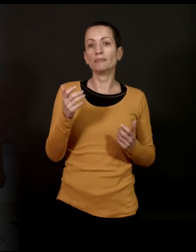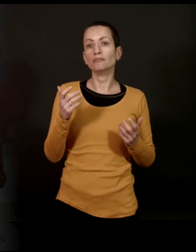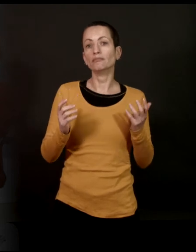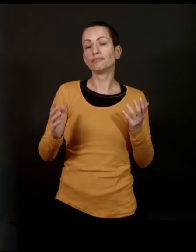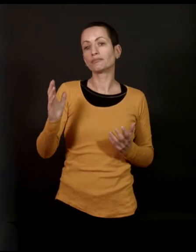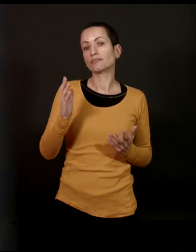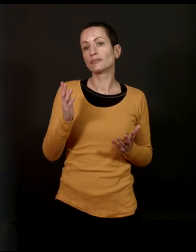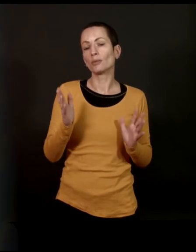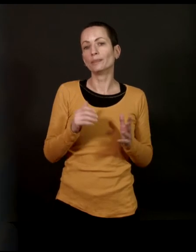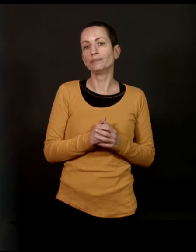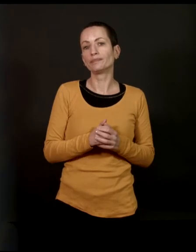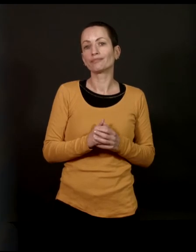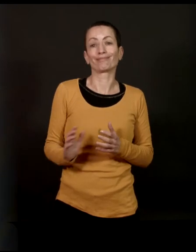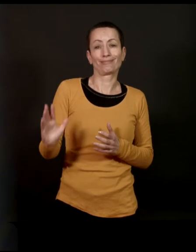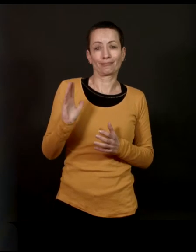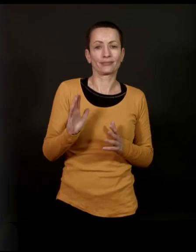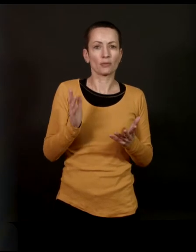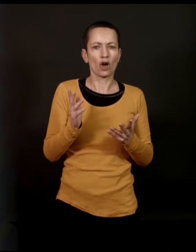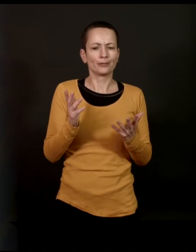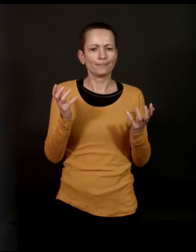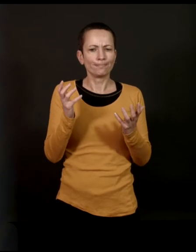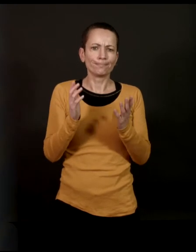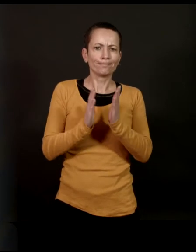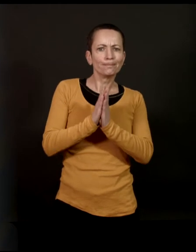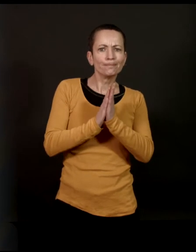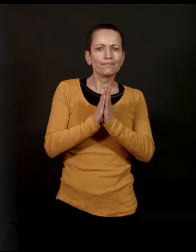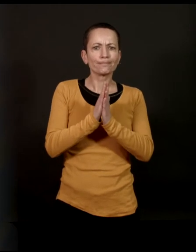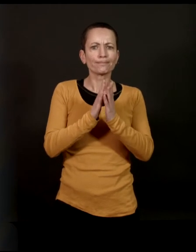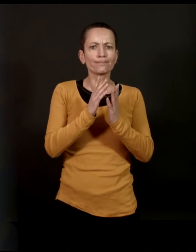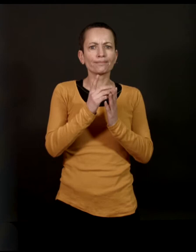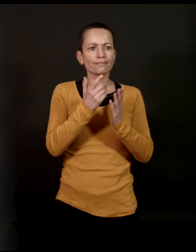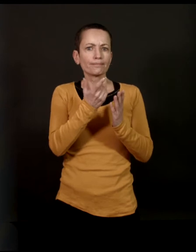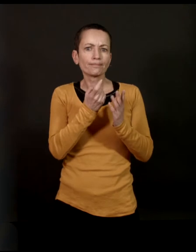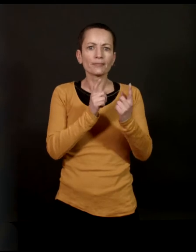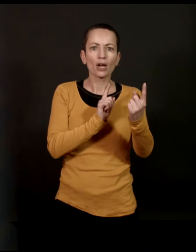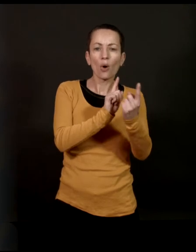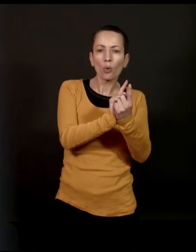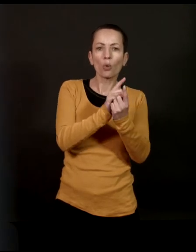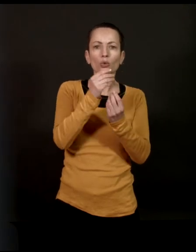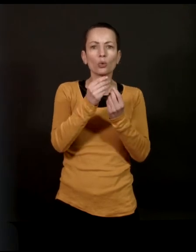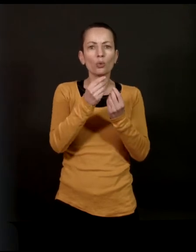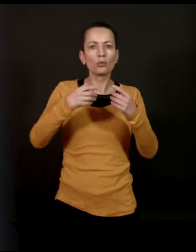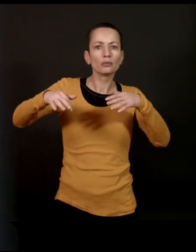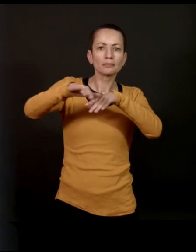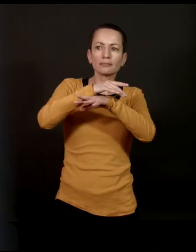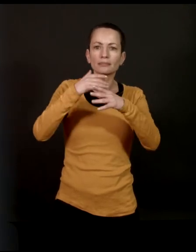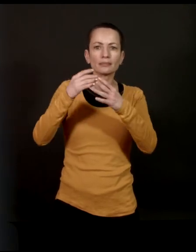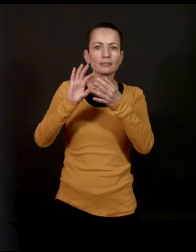est-ce que, comment dire, quelle était la part de motivation par la rencontre, par le récit de ce qui nous entoure